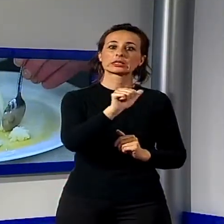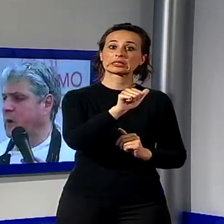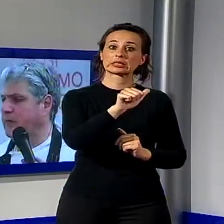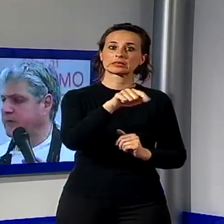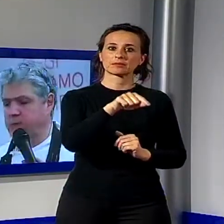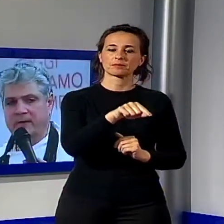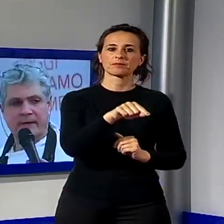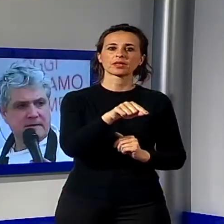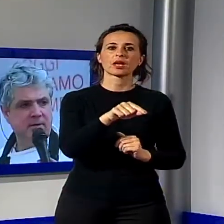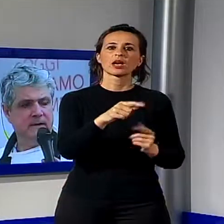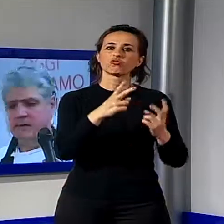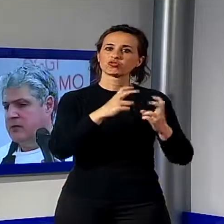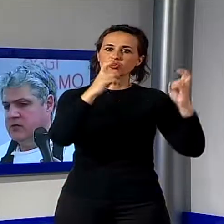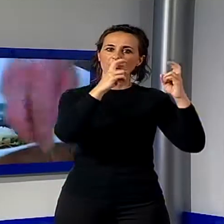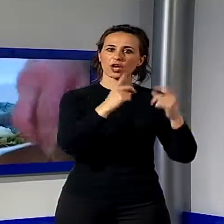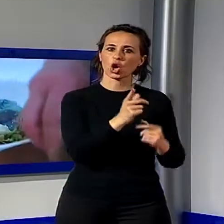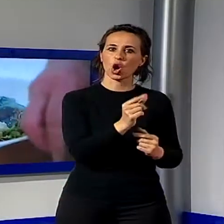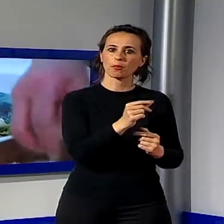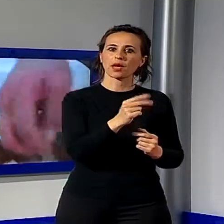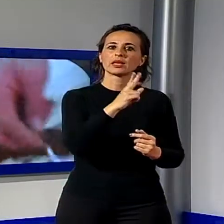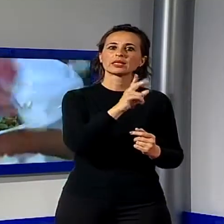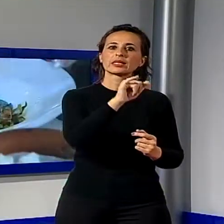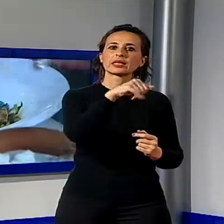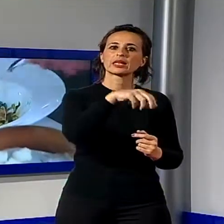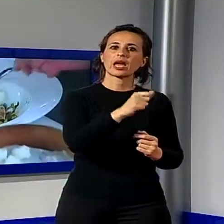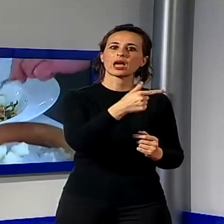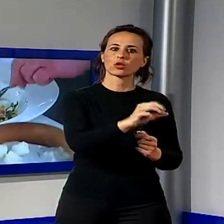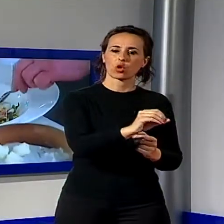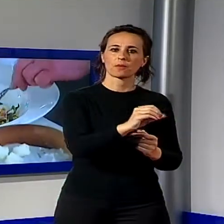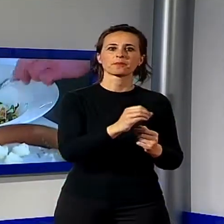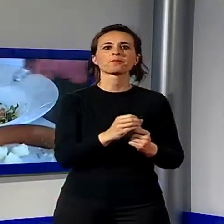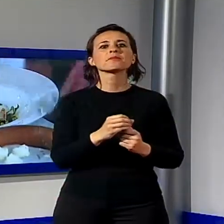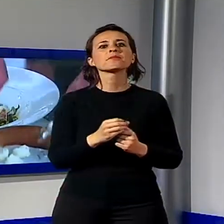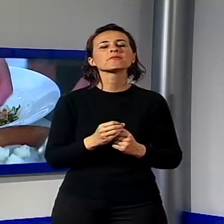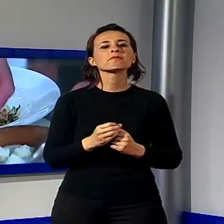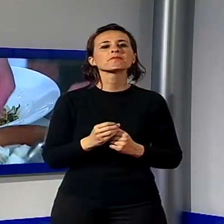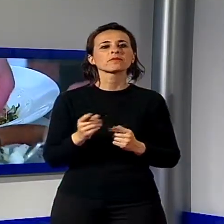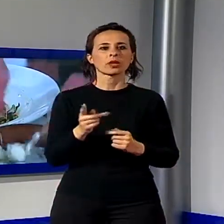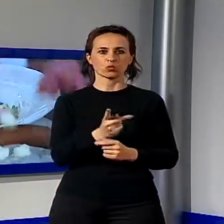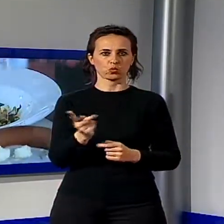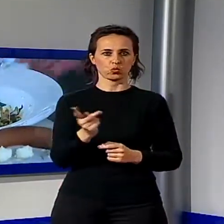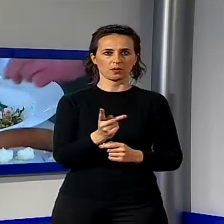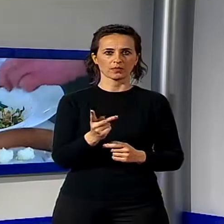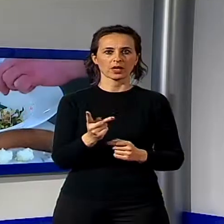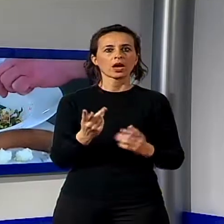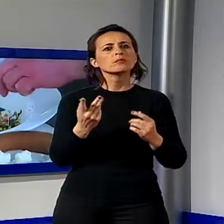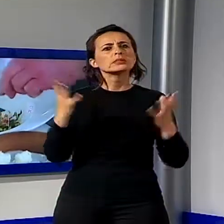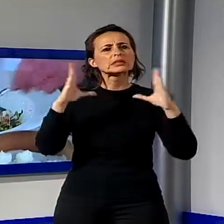San Martino, in coppia con lo chef Nicola Di Nato, del ristorante Feva. La serata si è aperta con lo show cooking di Di Nato che ha